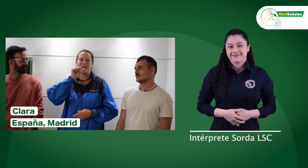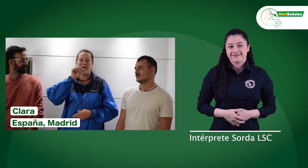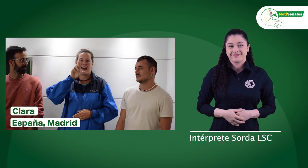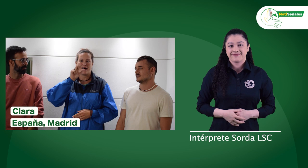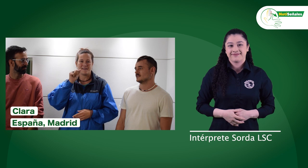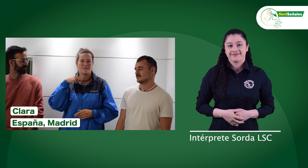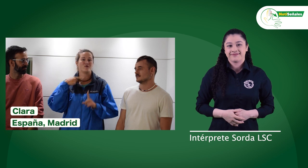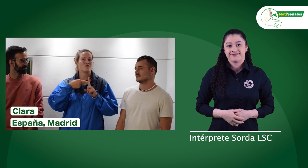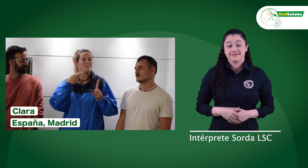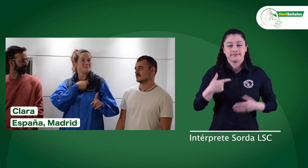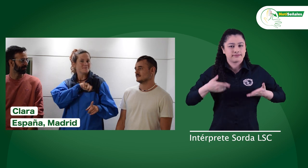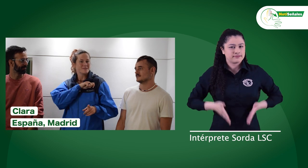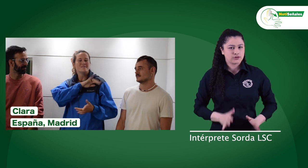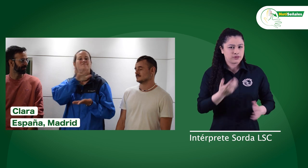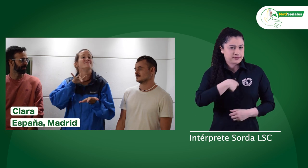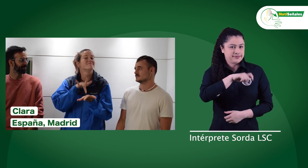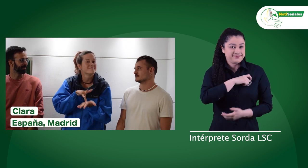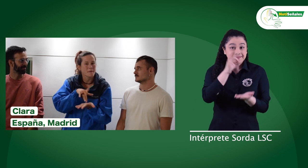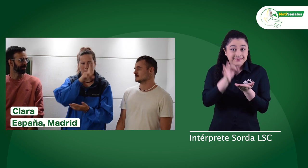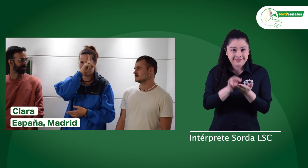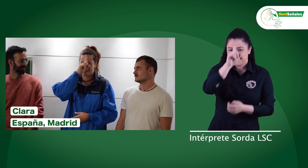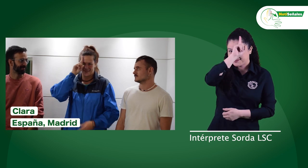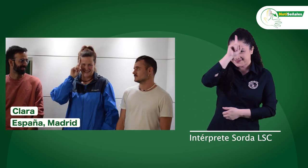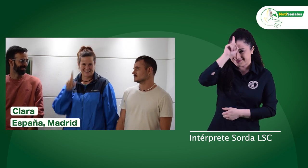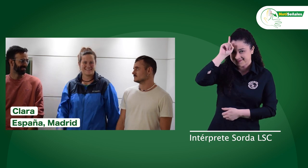esta es mi seña, mi nombre es Clara y soy de Madrid.